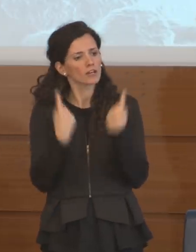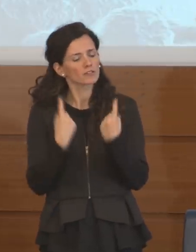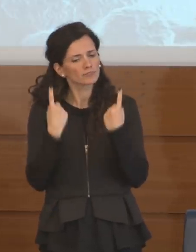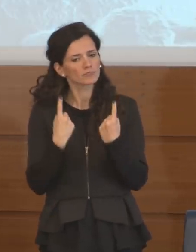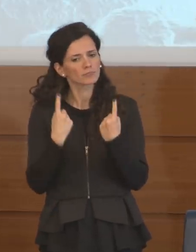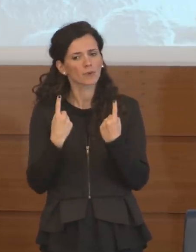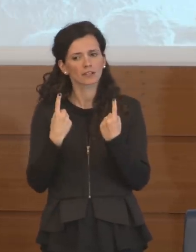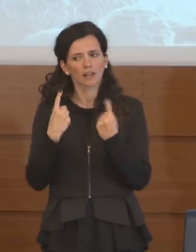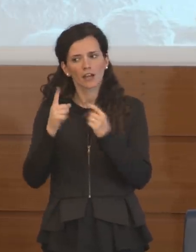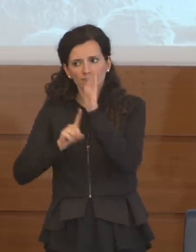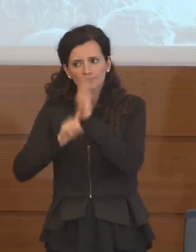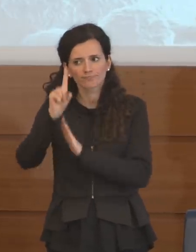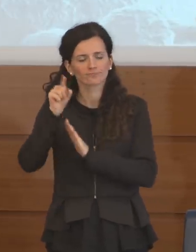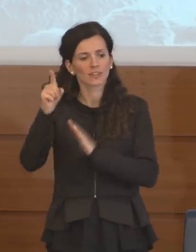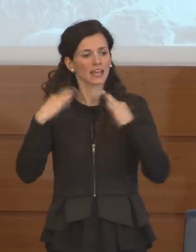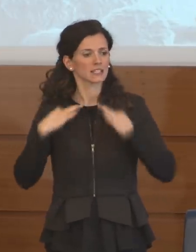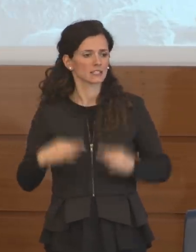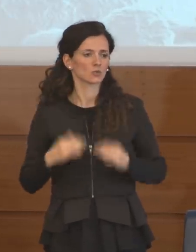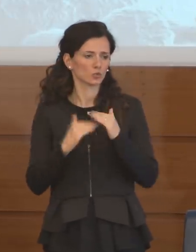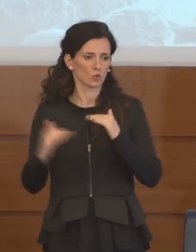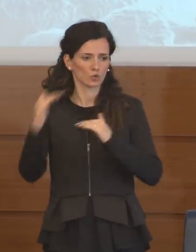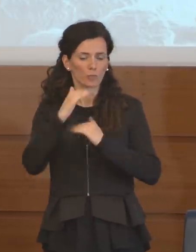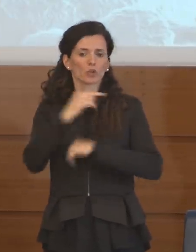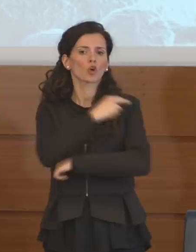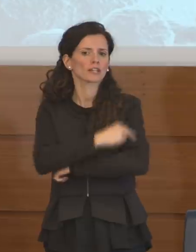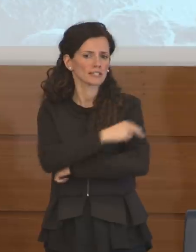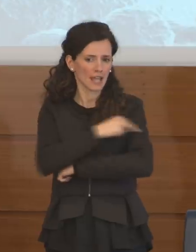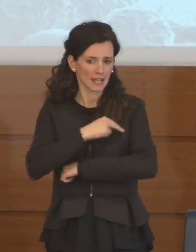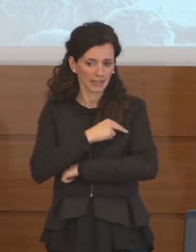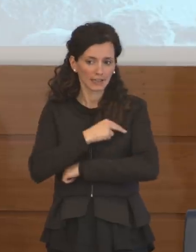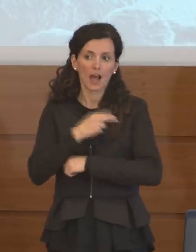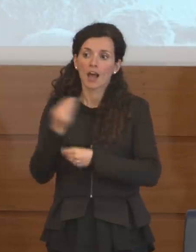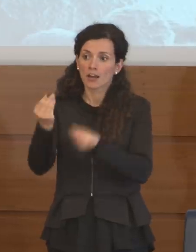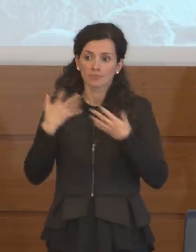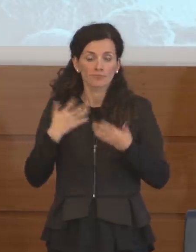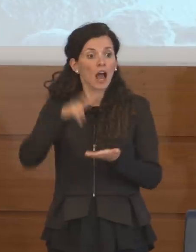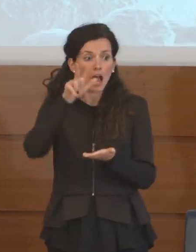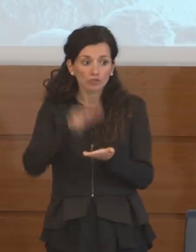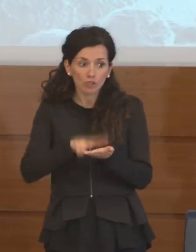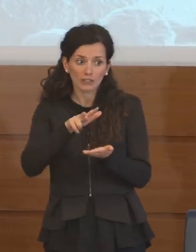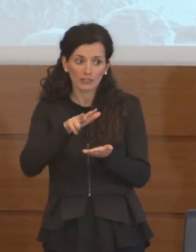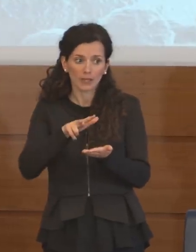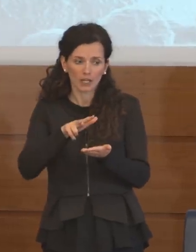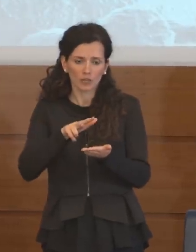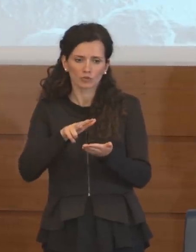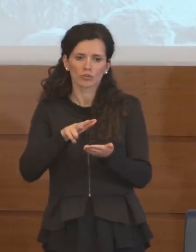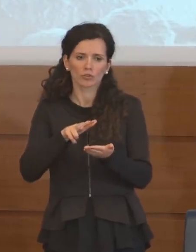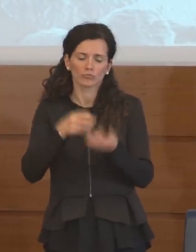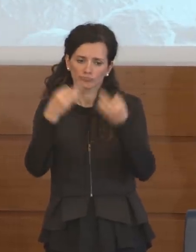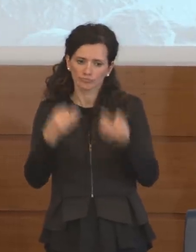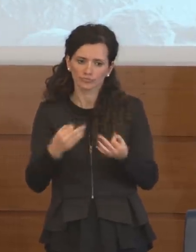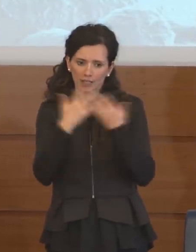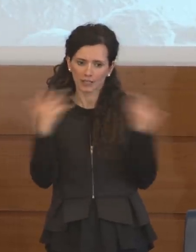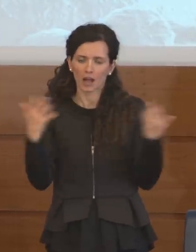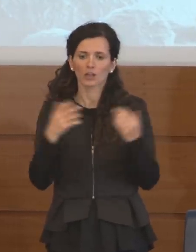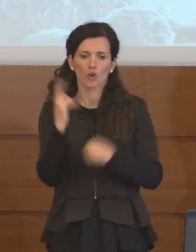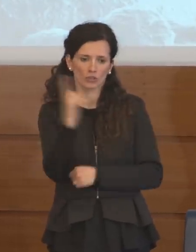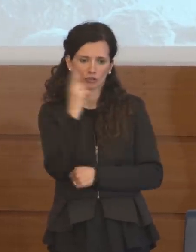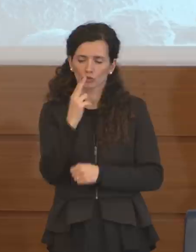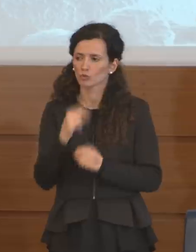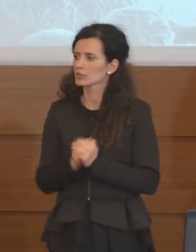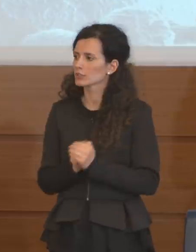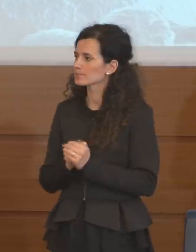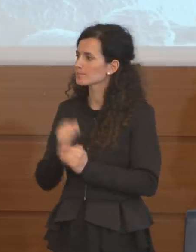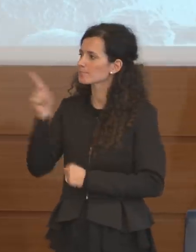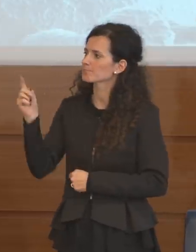gli esiti da parte dell'Istituto Superiore di Sanità per avere l'accertamento ufficiale. Dottore, scusi,